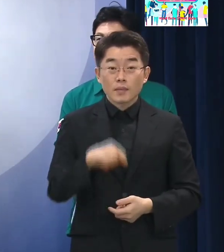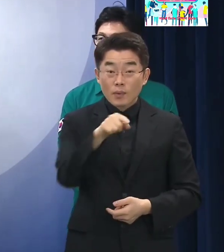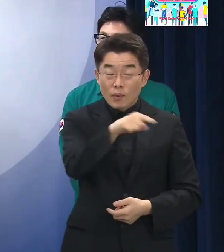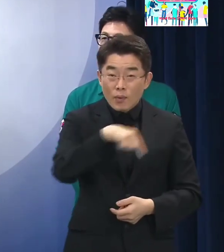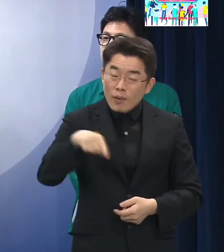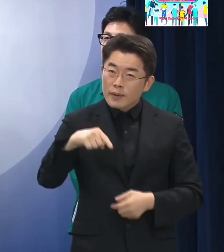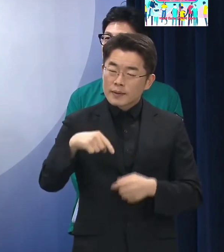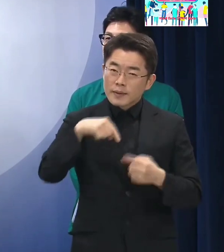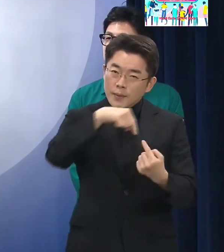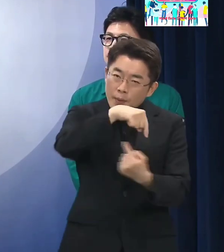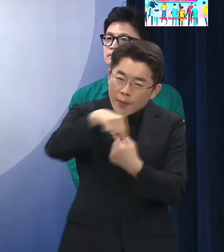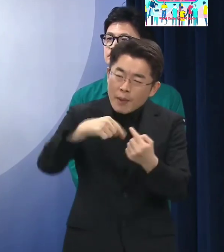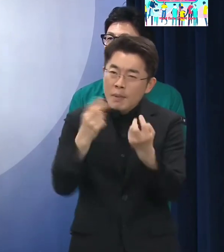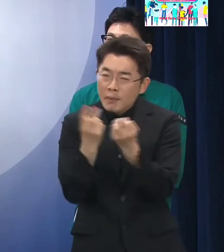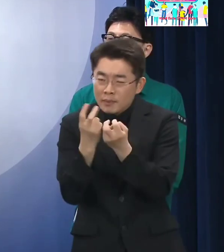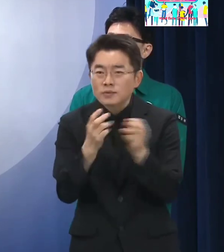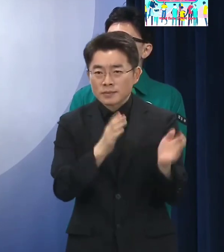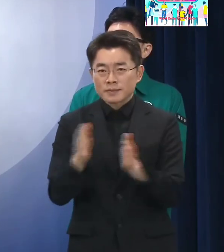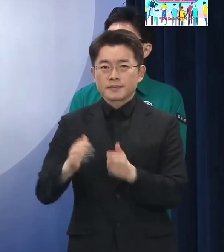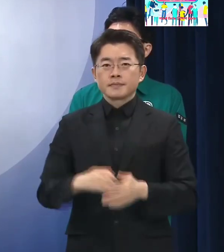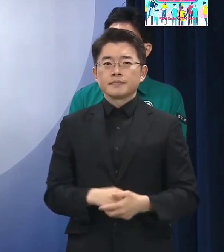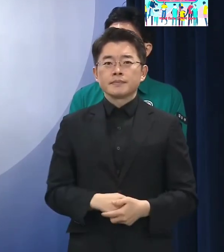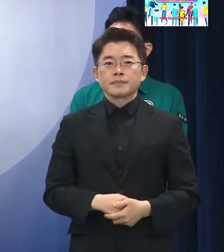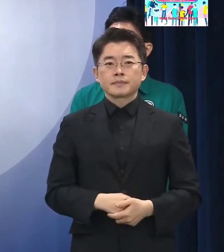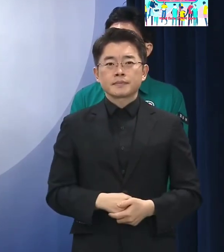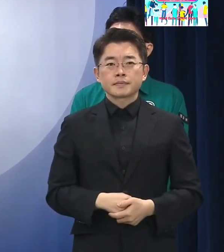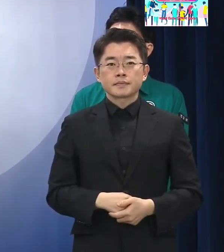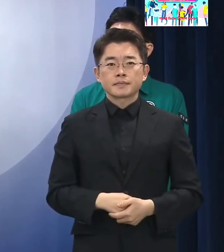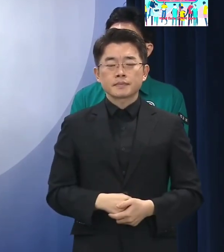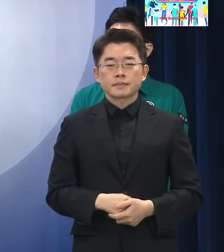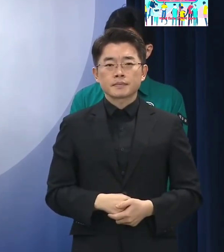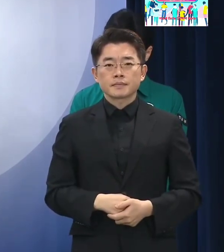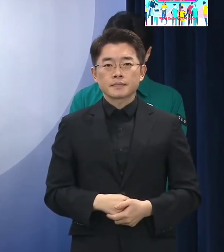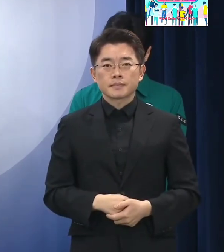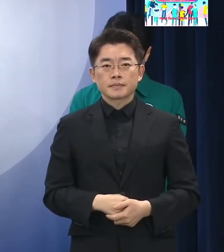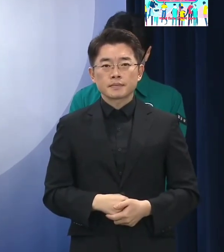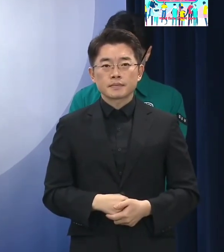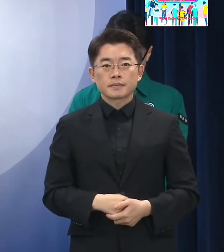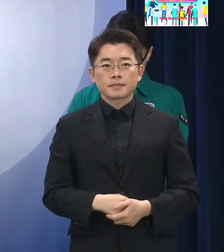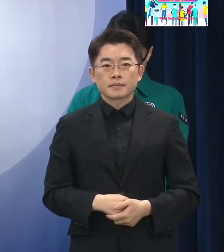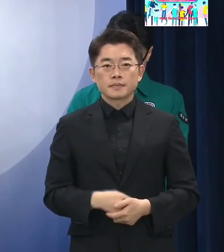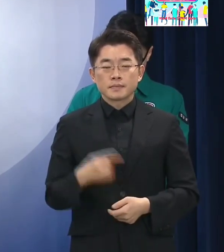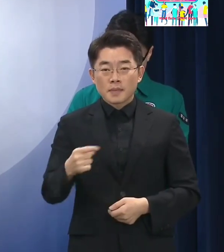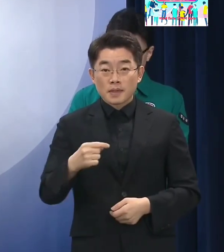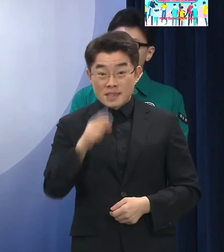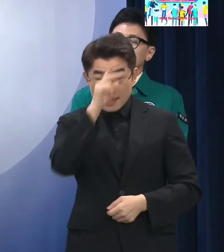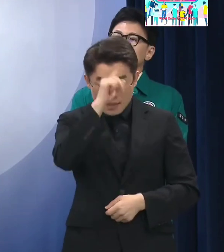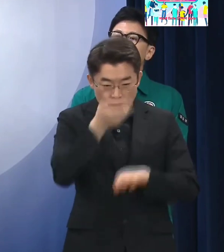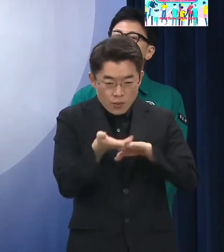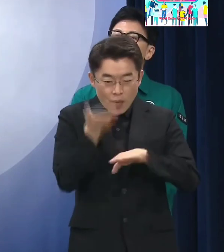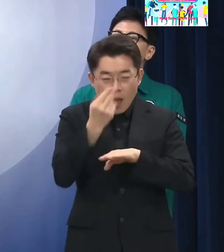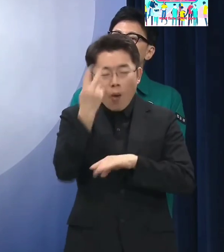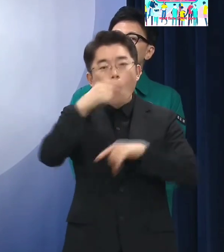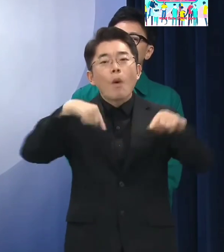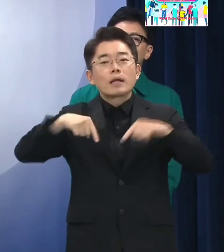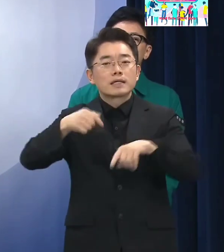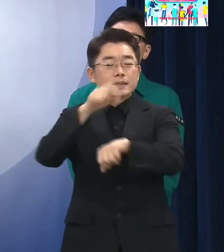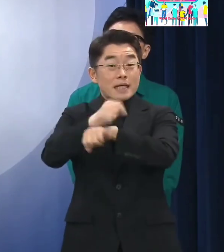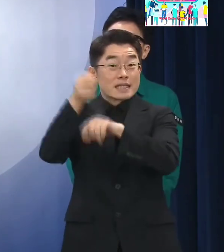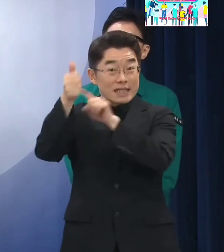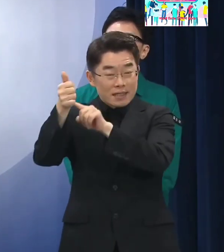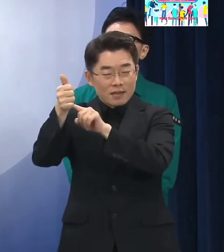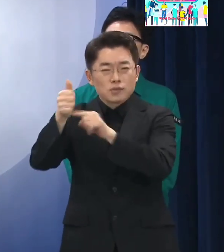효율적으로 운영하는 방안을 통해서 어떤 관리 인력이라든지 이런 것을 최소화하고 현장에서 직접